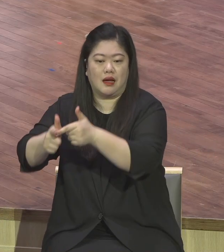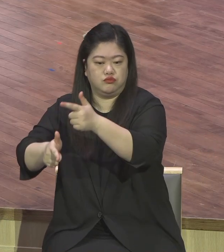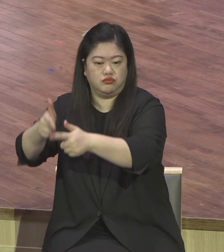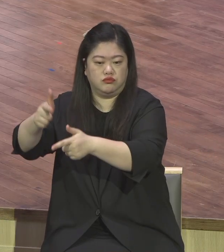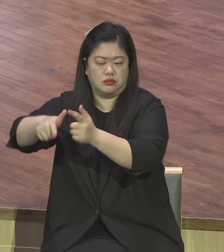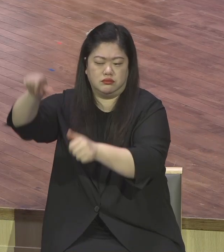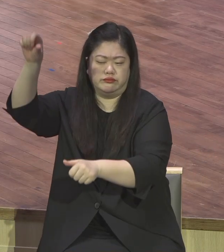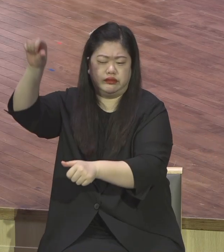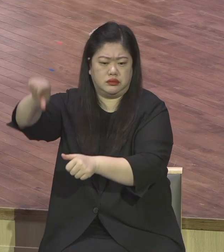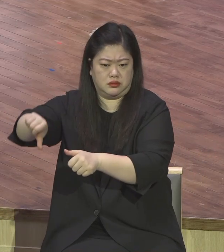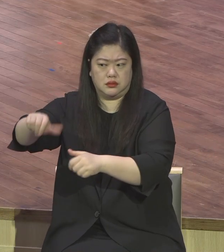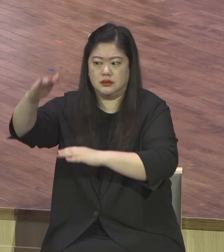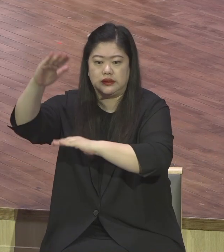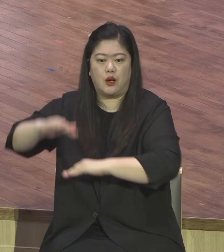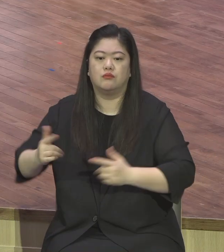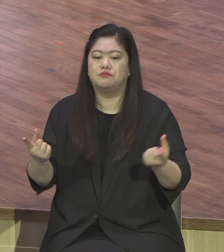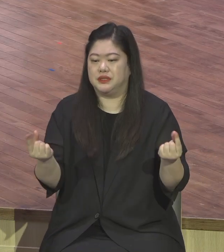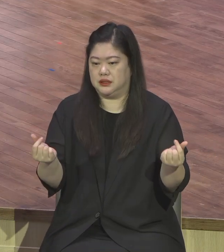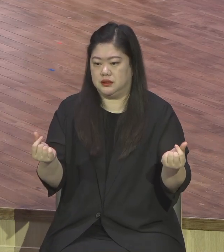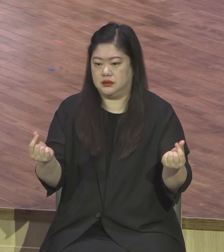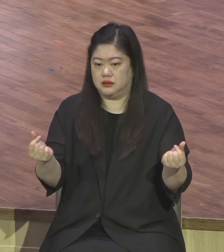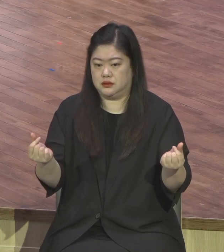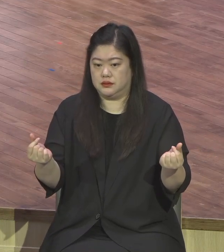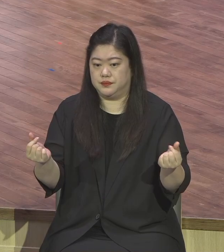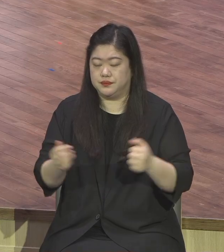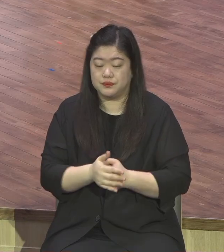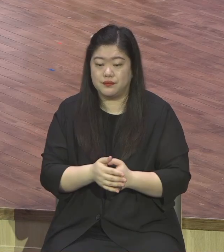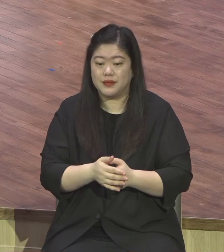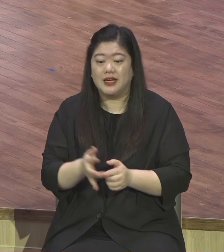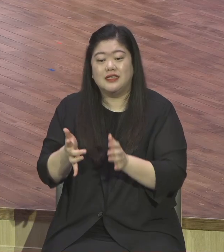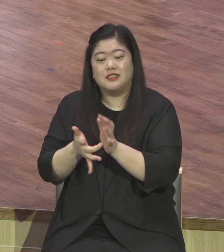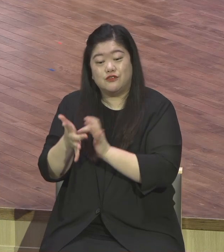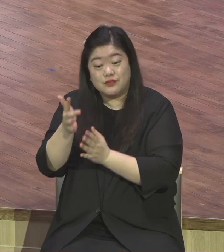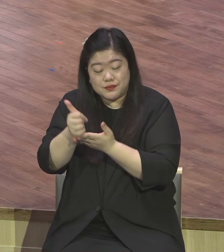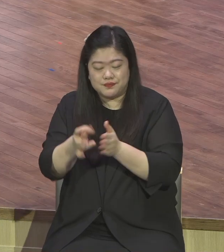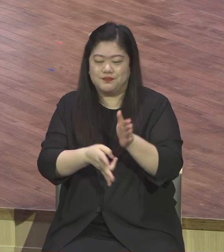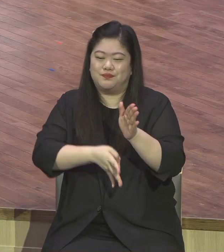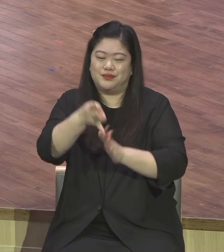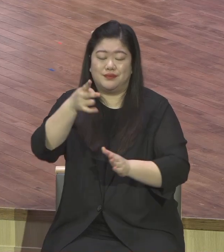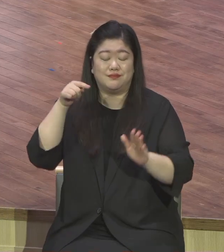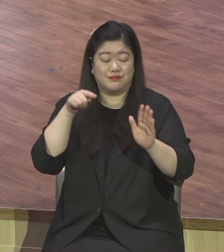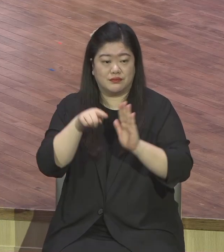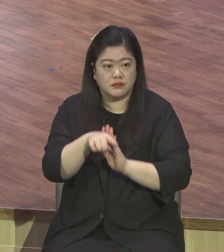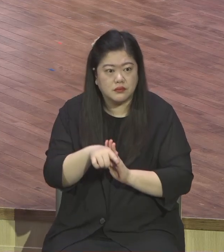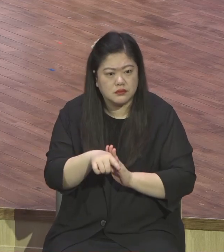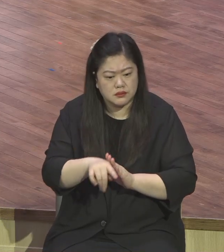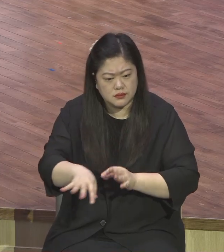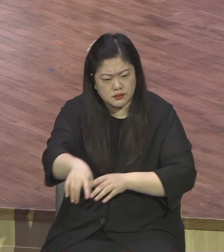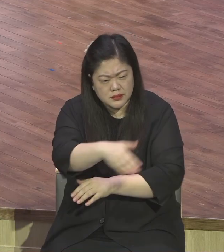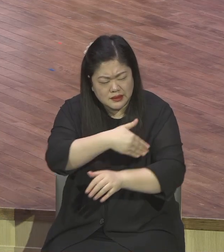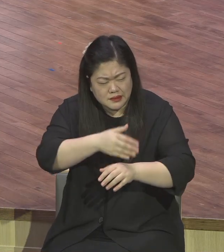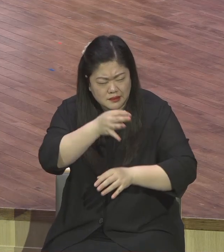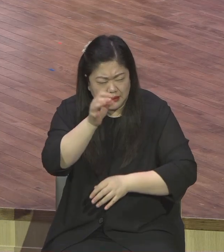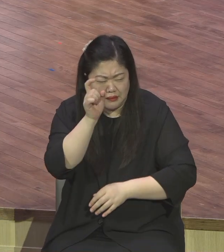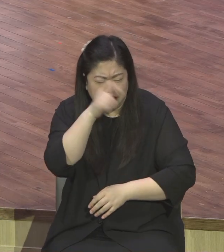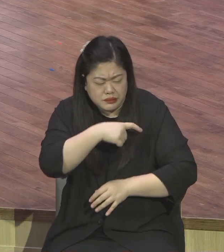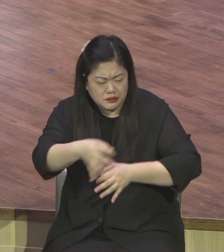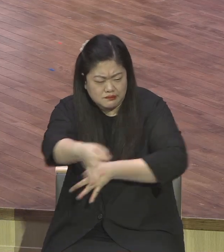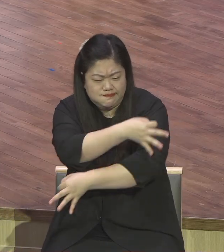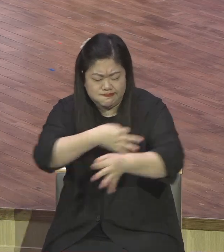예수님께서는 예루살렘에 입성하자마자 더러워진 성전을 보셨습니다. 하나님께 예배를 드리는 성전의 본연의 기능을